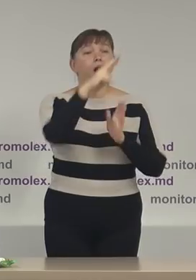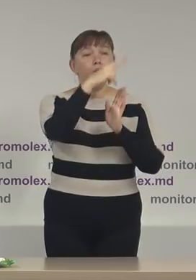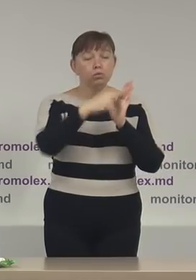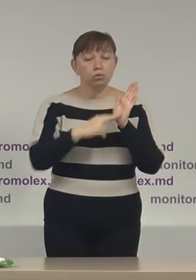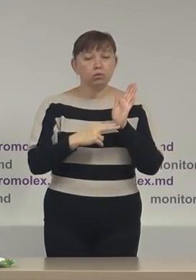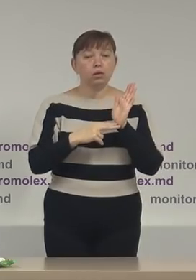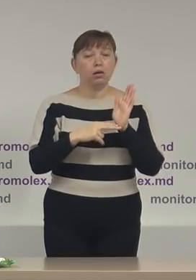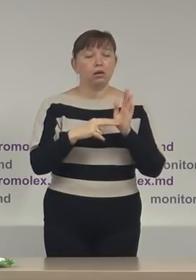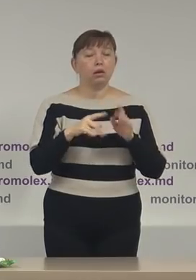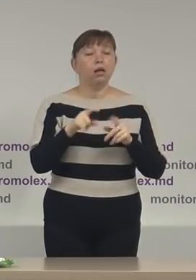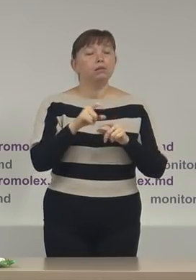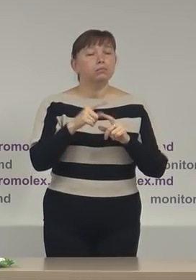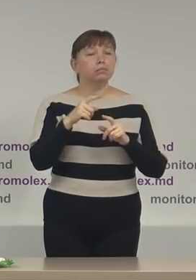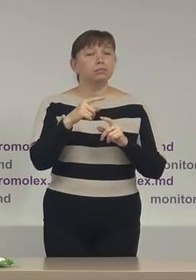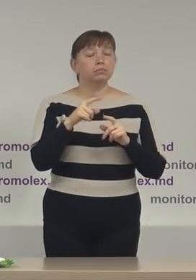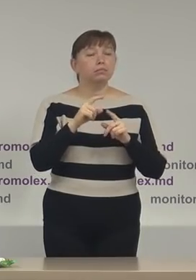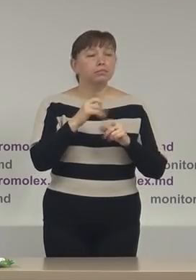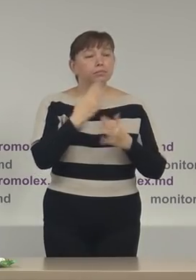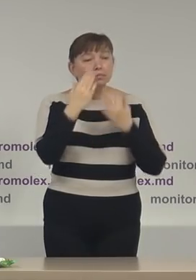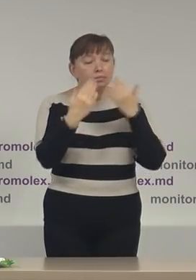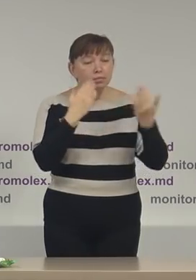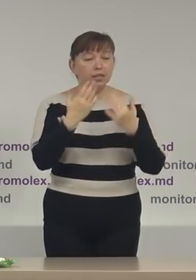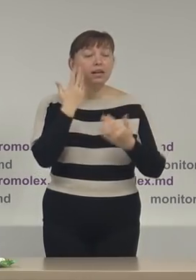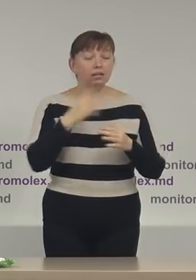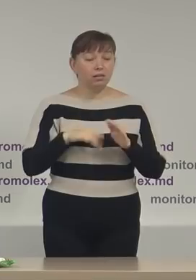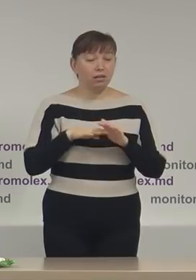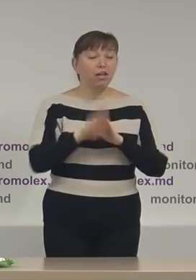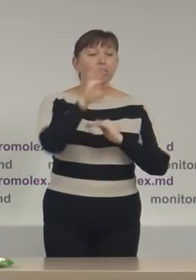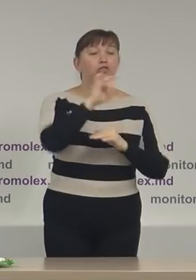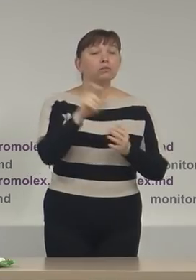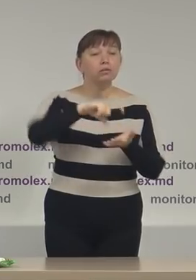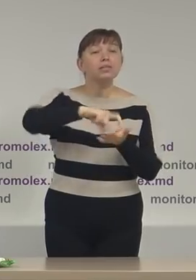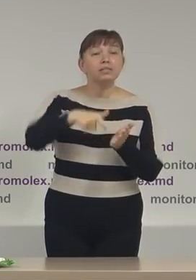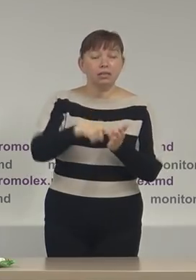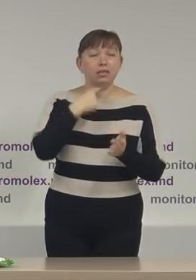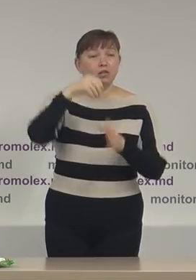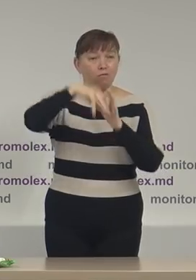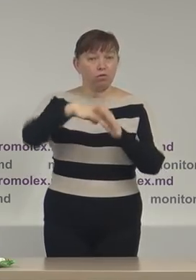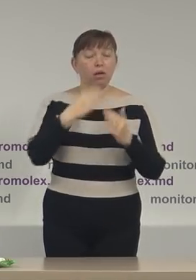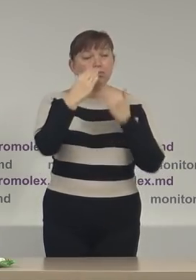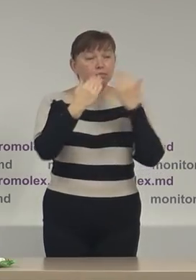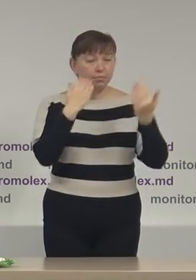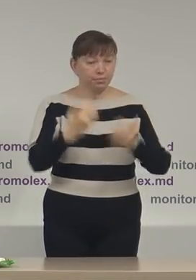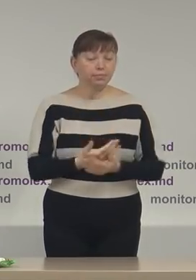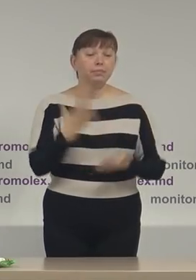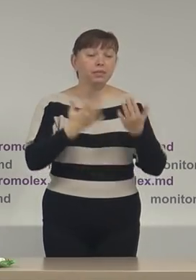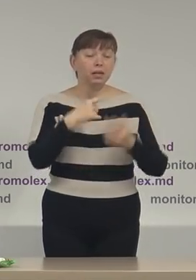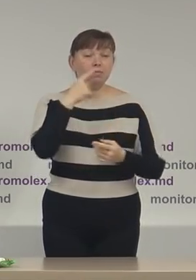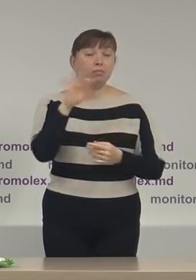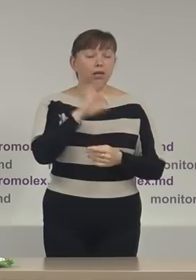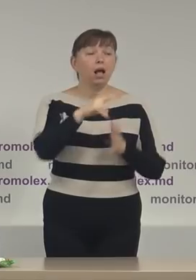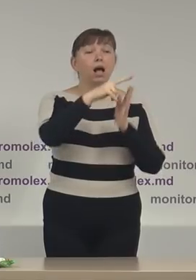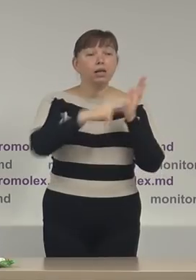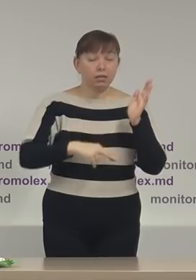efectuării unui sondaj de opinie la ieșire de la urne. Dacă se ne referim la acreditarea observatorilor